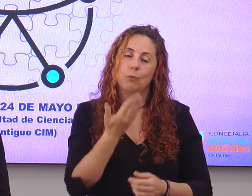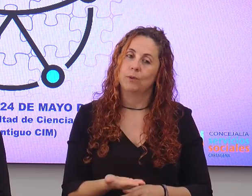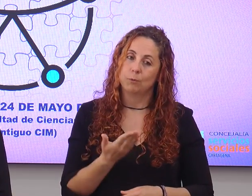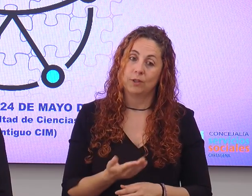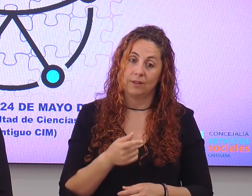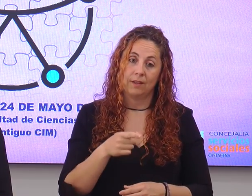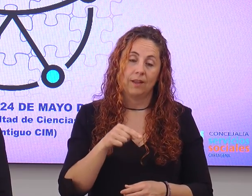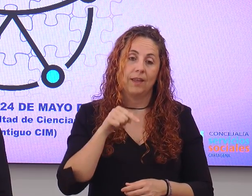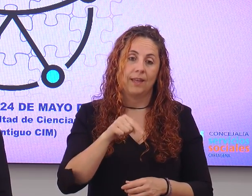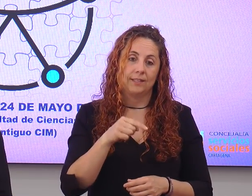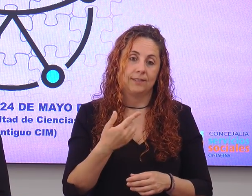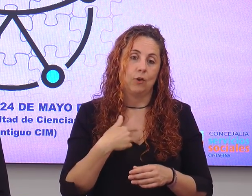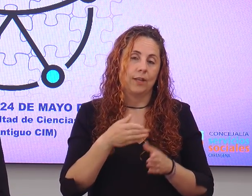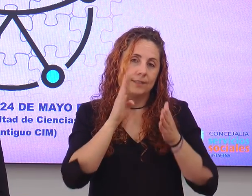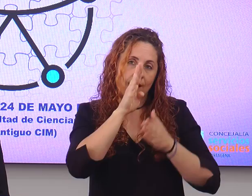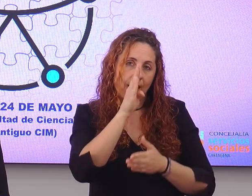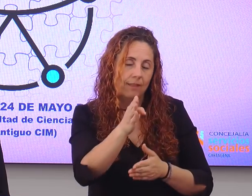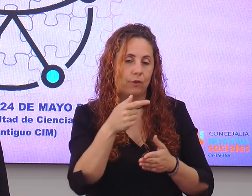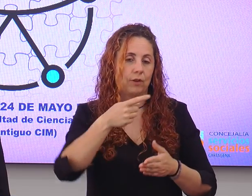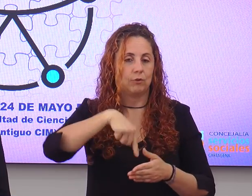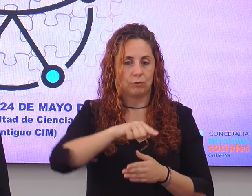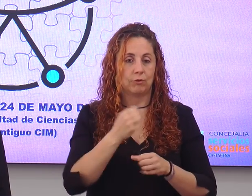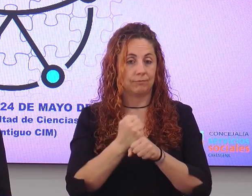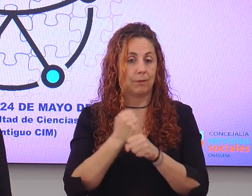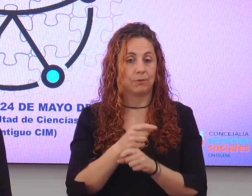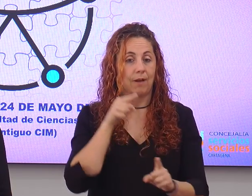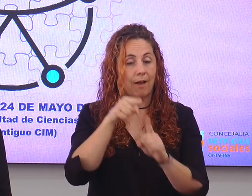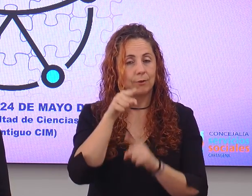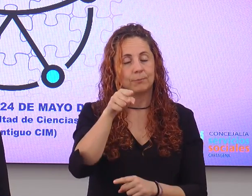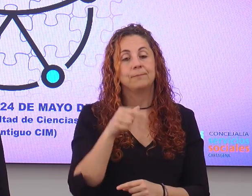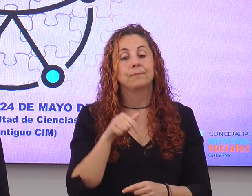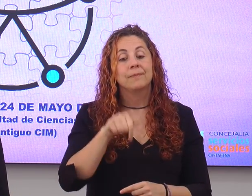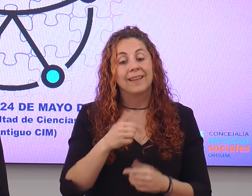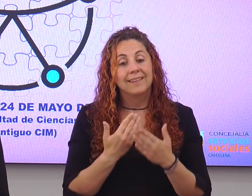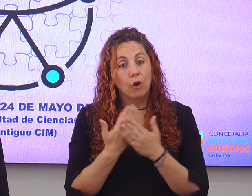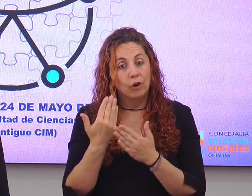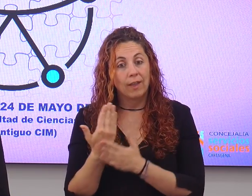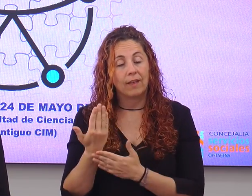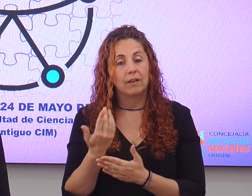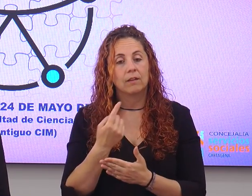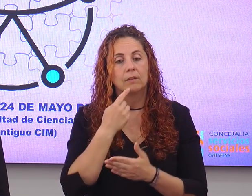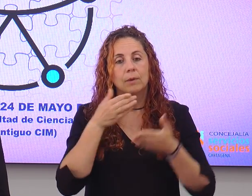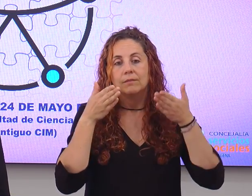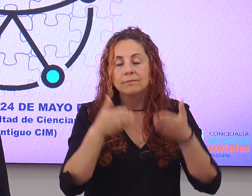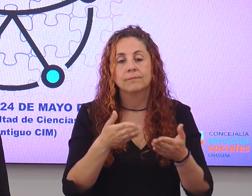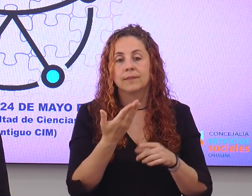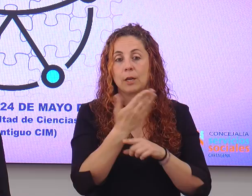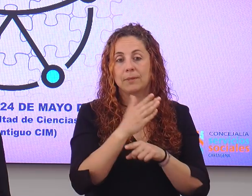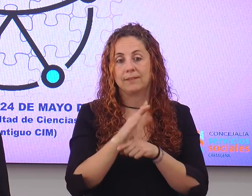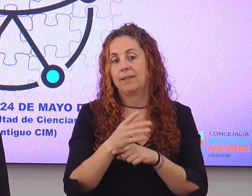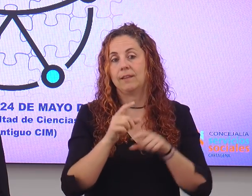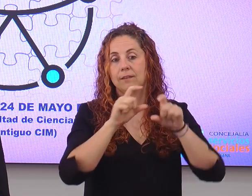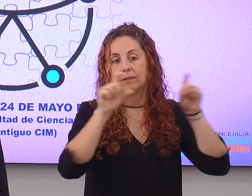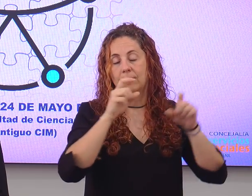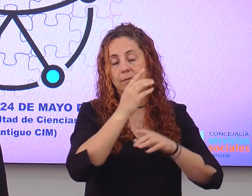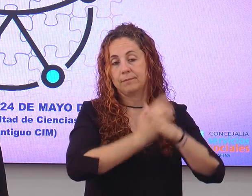importante que es en la línea y en la dirección en la que vamos. Estas jornadas, como ya hemos dicho, van dirigidas a representantes de entidades